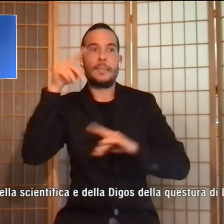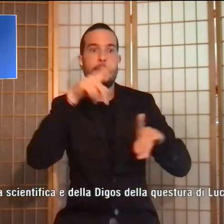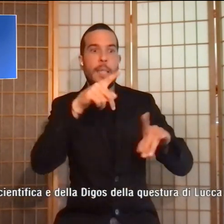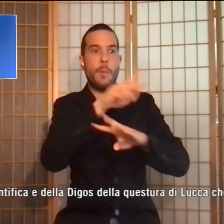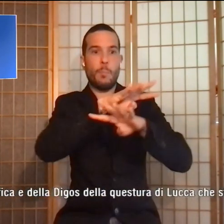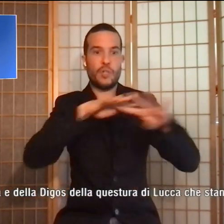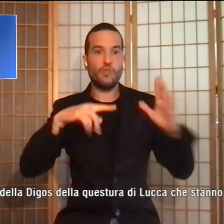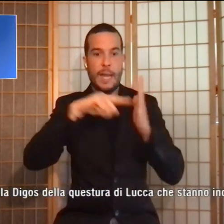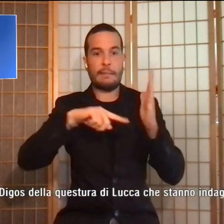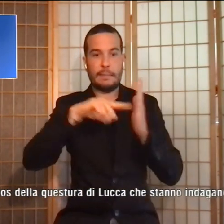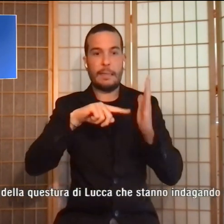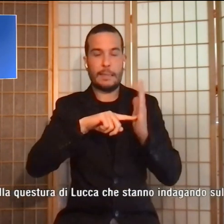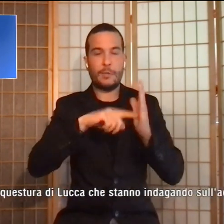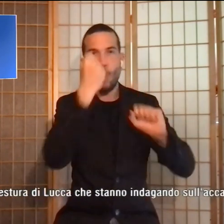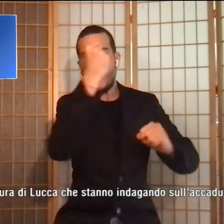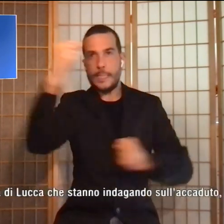salva tuo figlio.